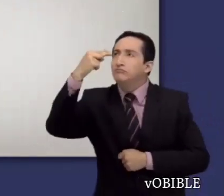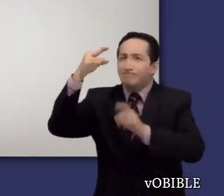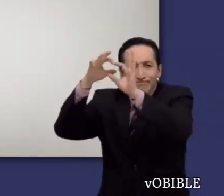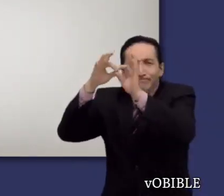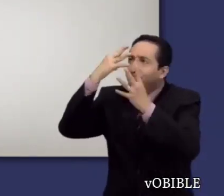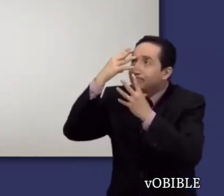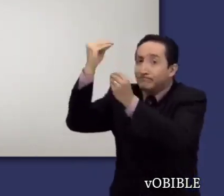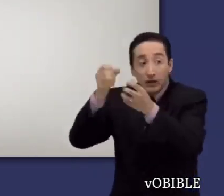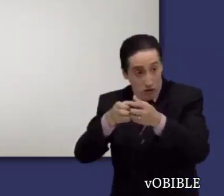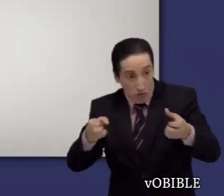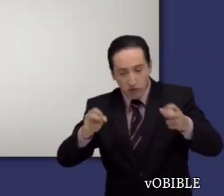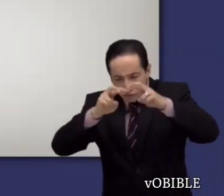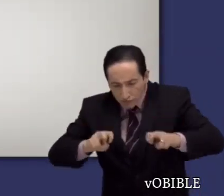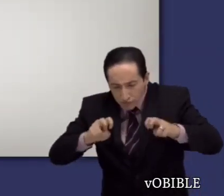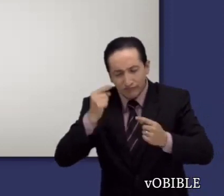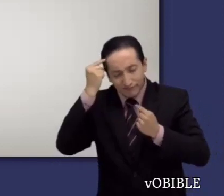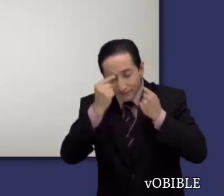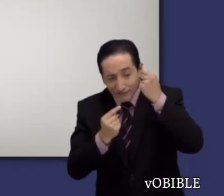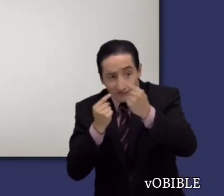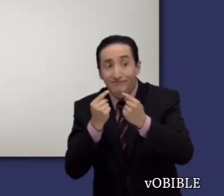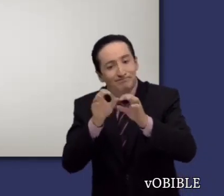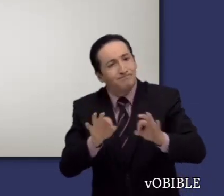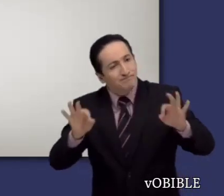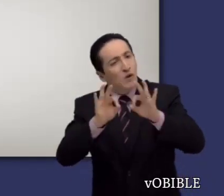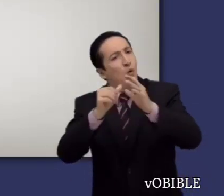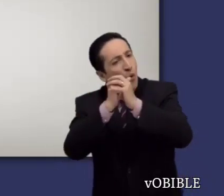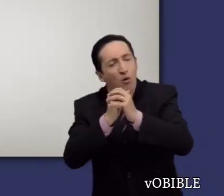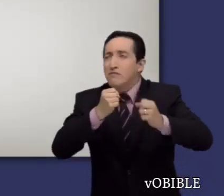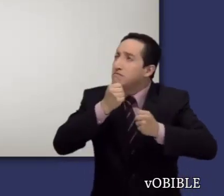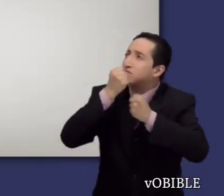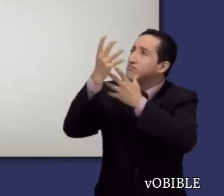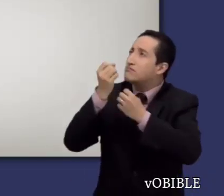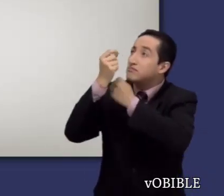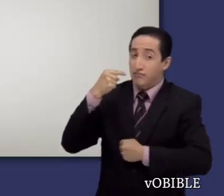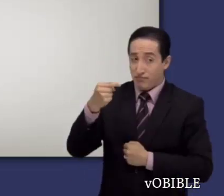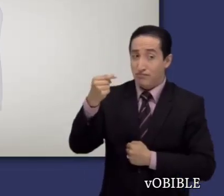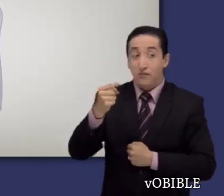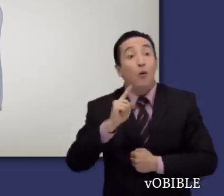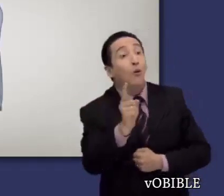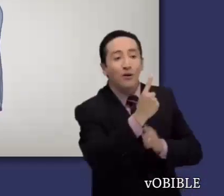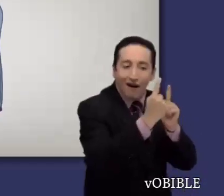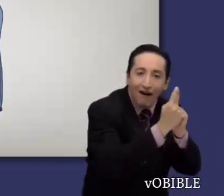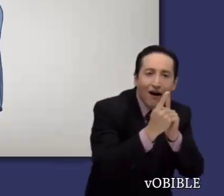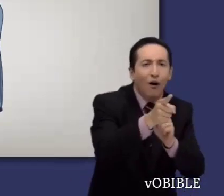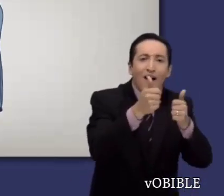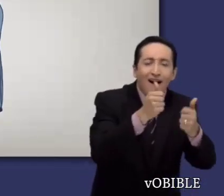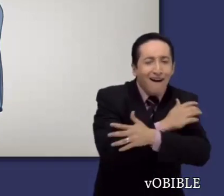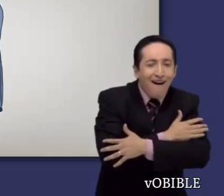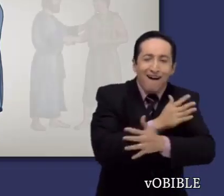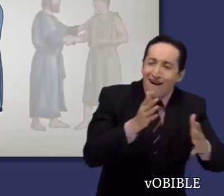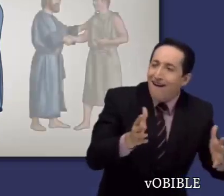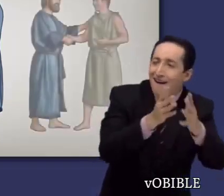Recomienda a los hermanos que estén despiertos en sentido espiritual, que se aseguren de todas las cosas, que oren sin cesar